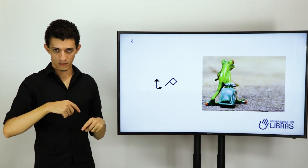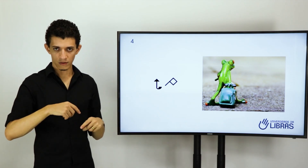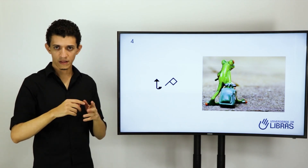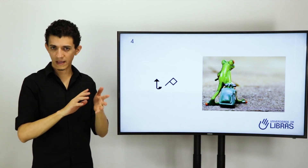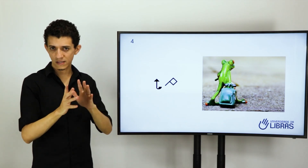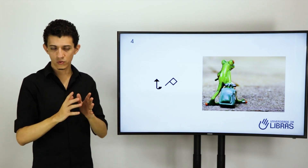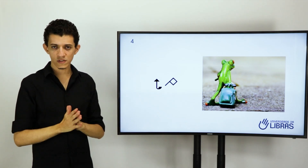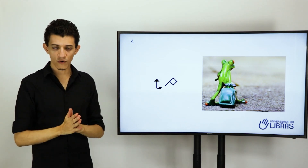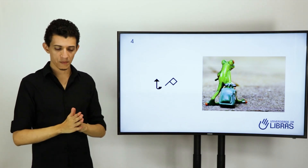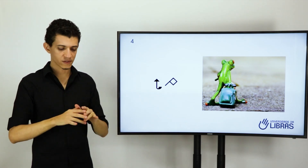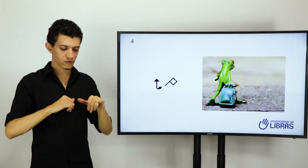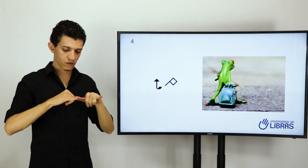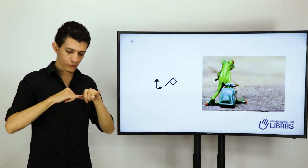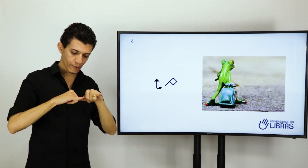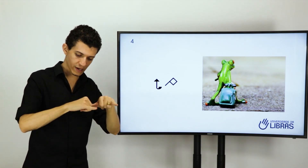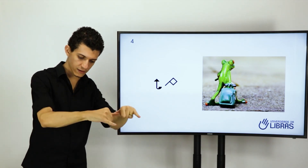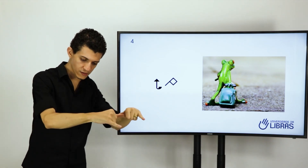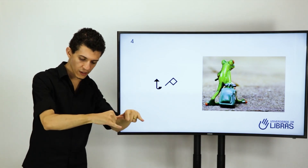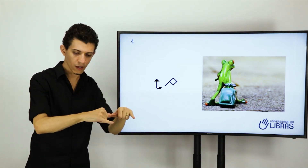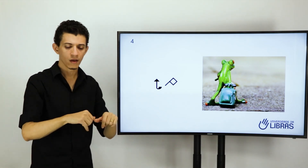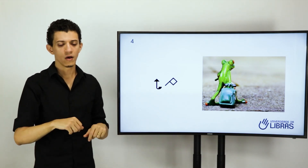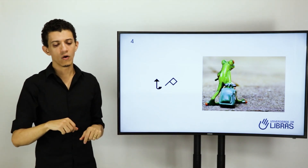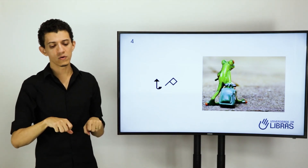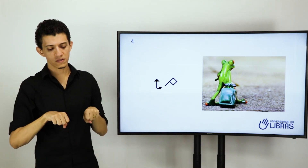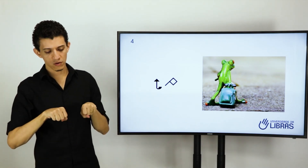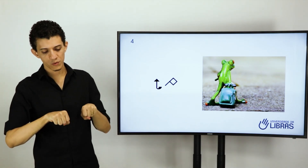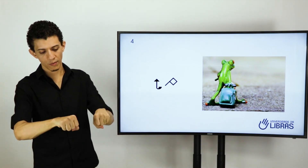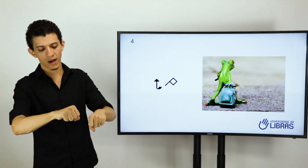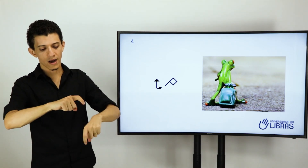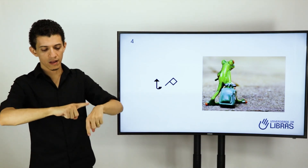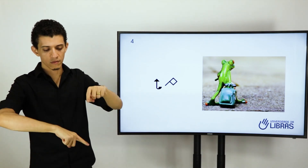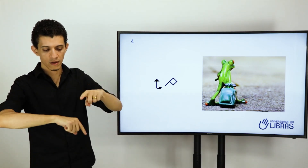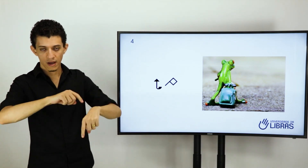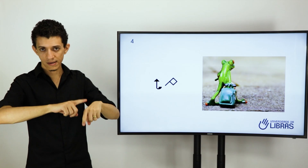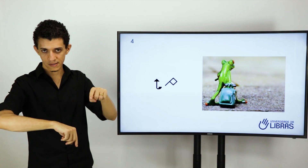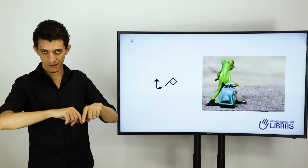Tem essas duas formas. Então, o sinal de supermercado assim, ou o sinal de supermercado assim.